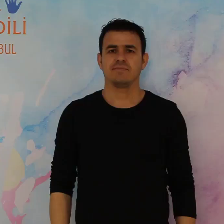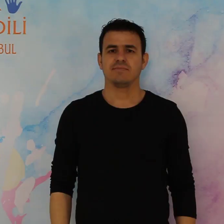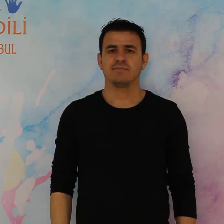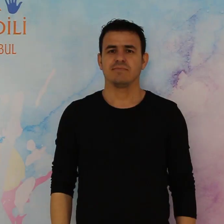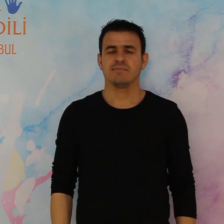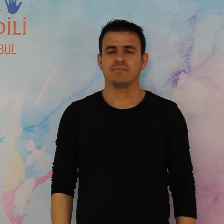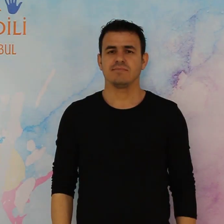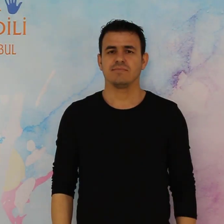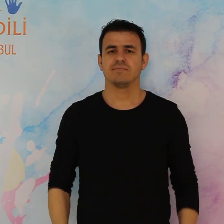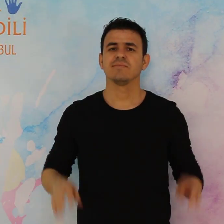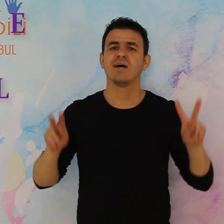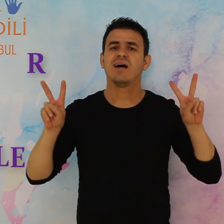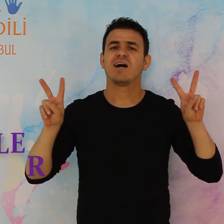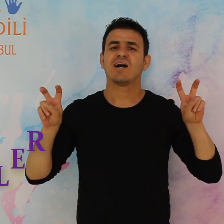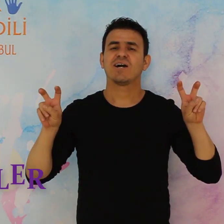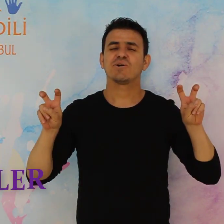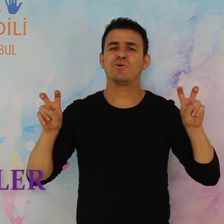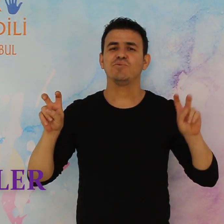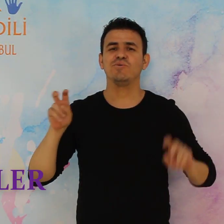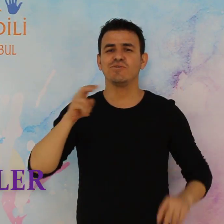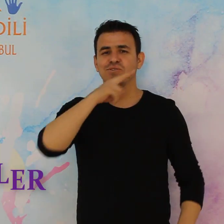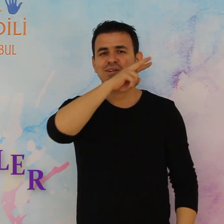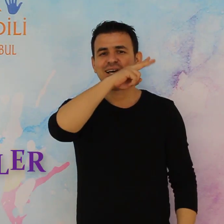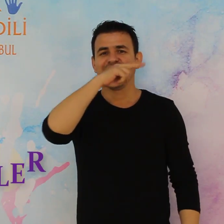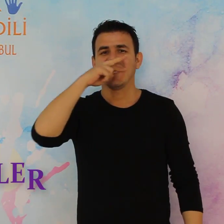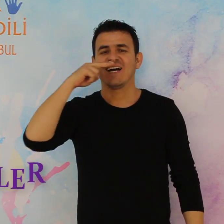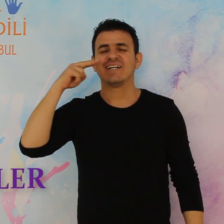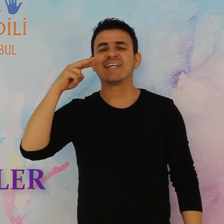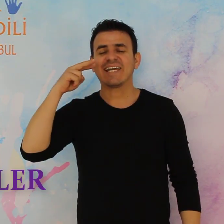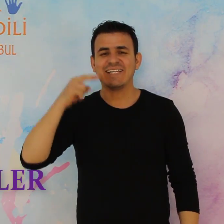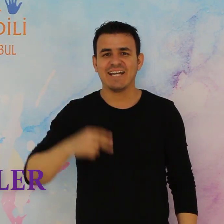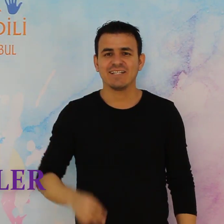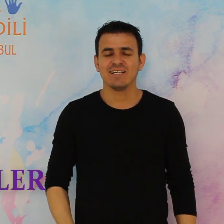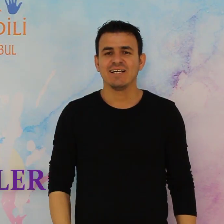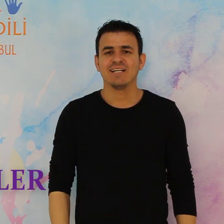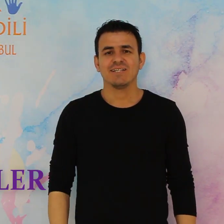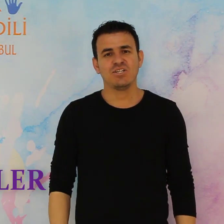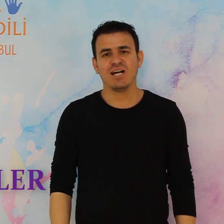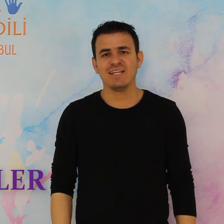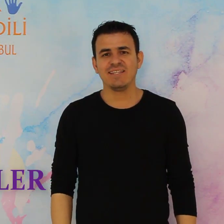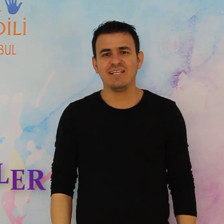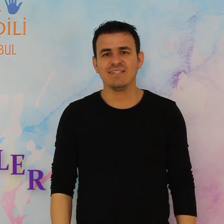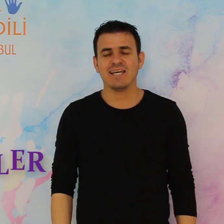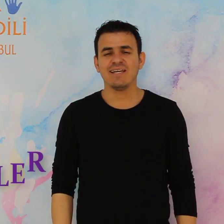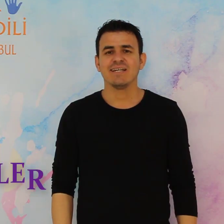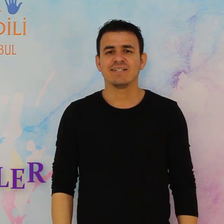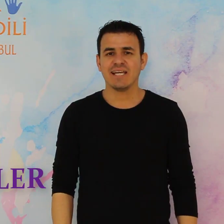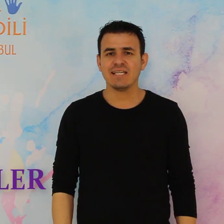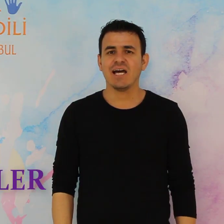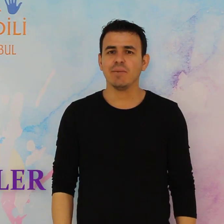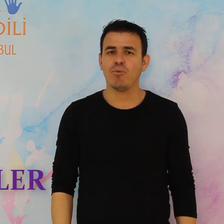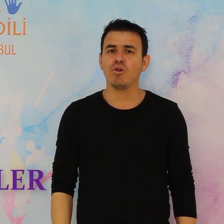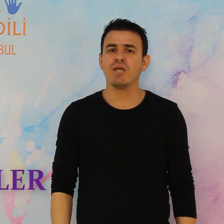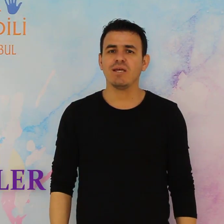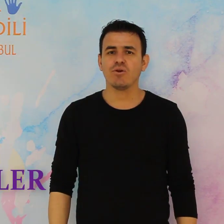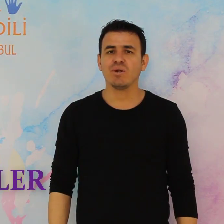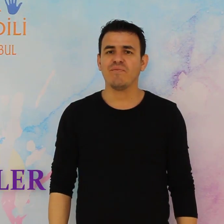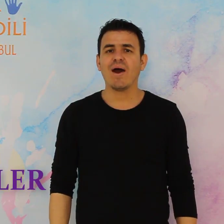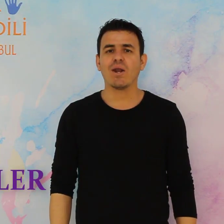Bu konumuz renkler işaret dilinde renkler bölgelere göre farklı